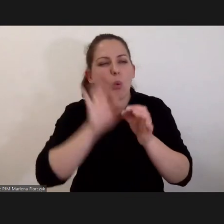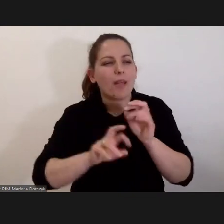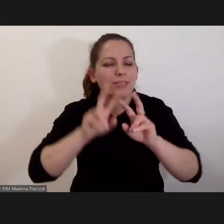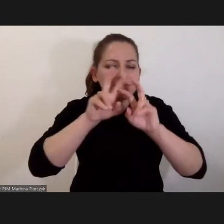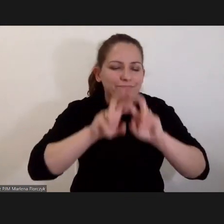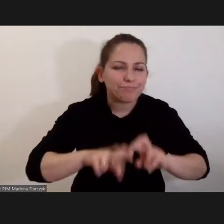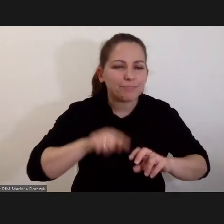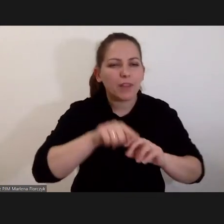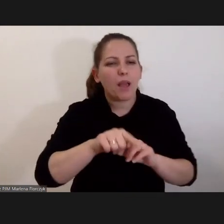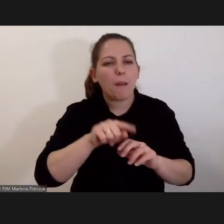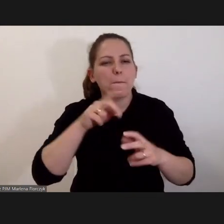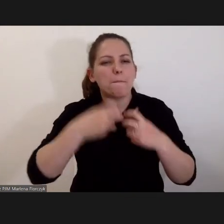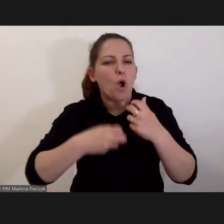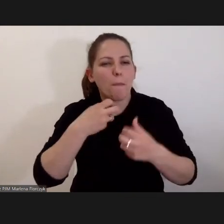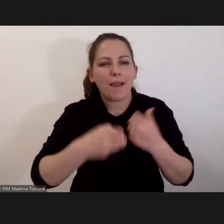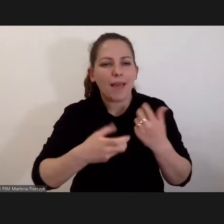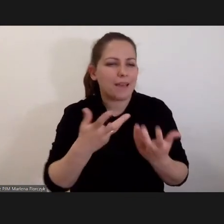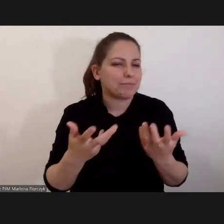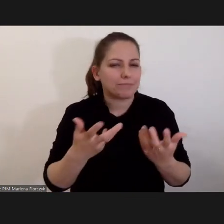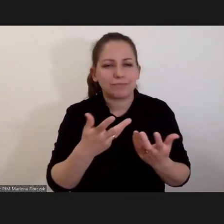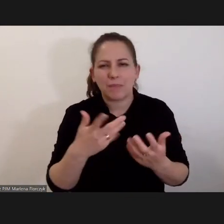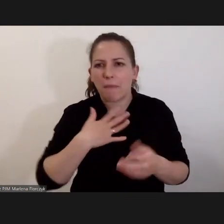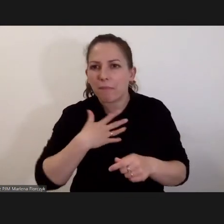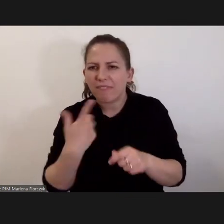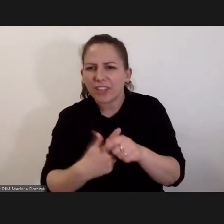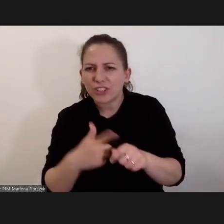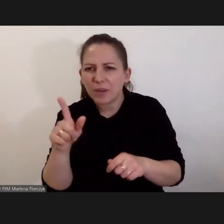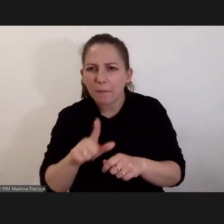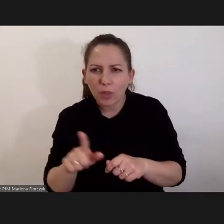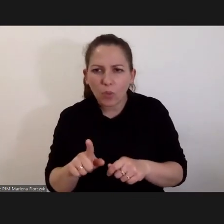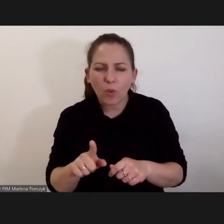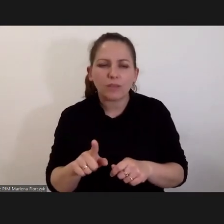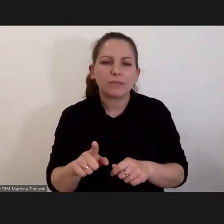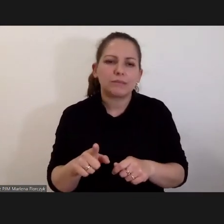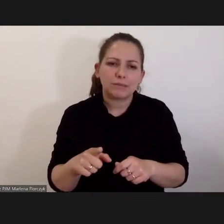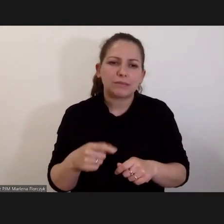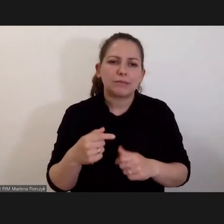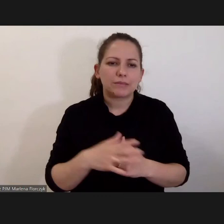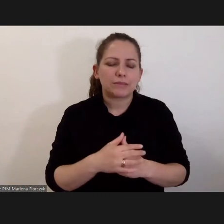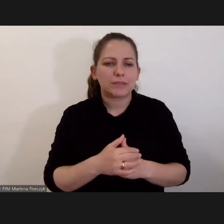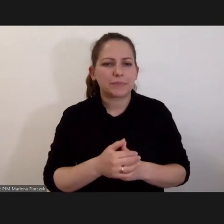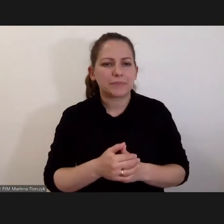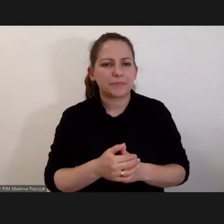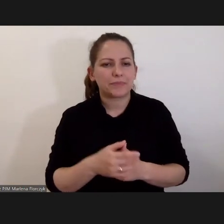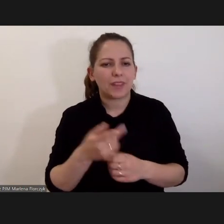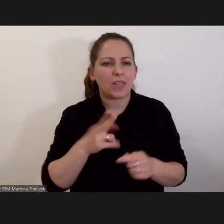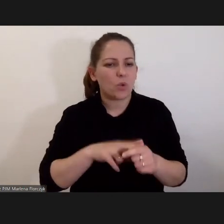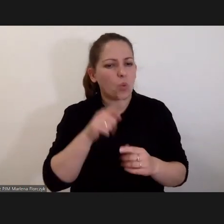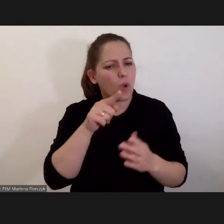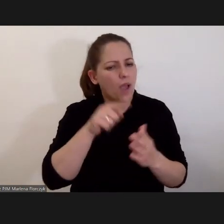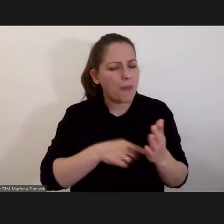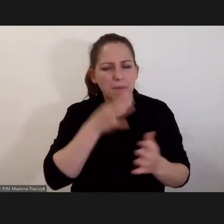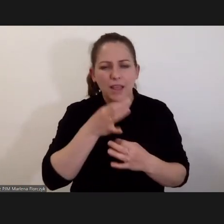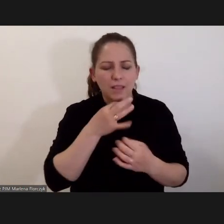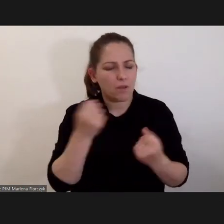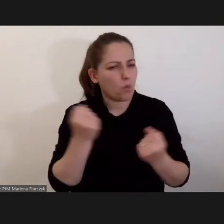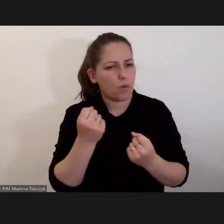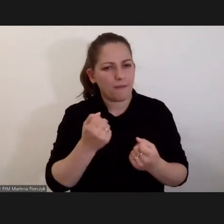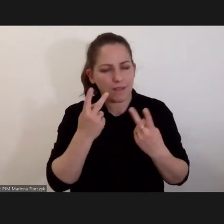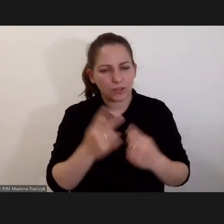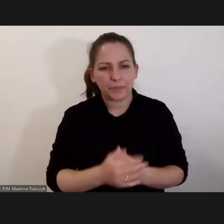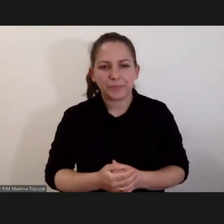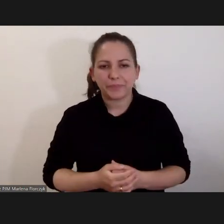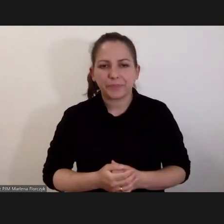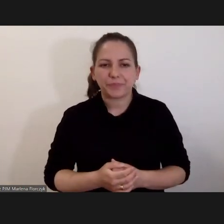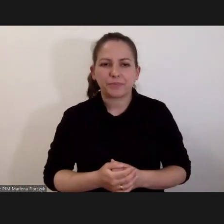pan profesor Bonnar dał mi minut 20 na ustosunkowanie się do zagadnień, które są niesłychanie skomplikowane.